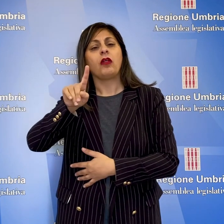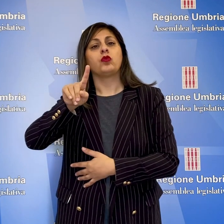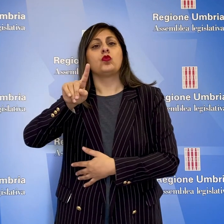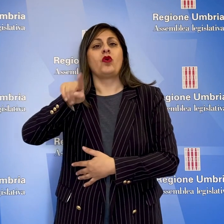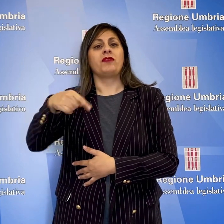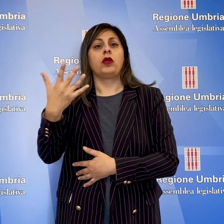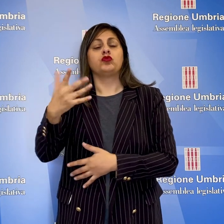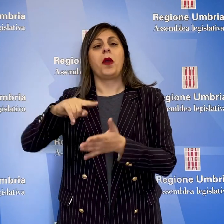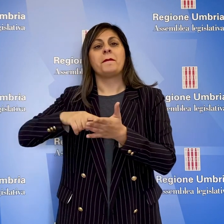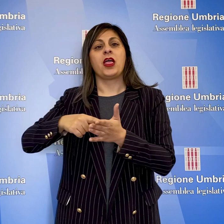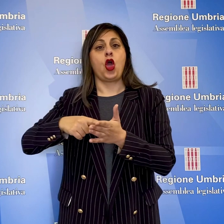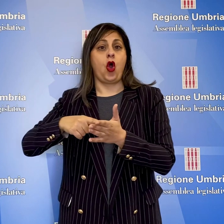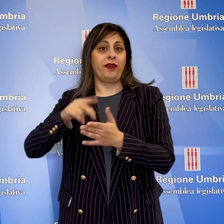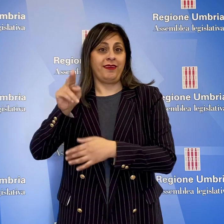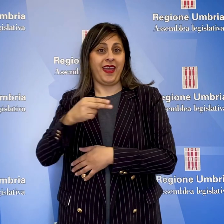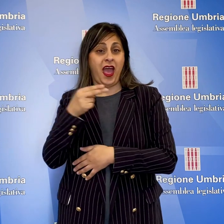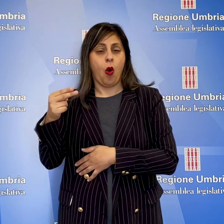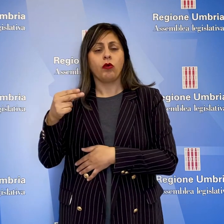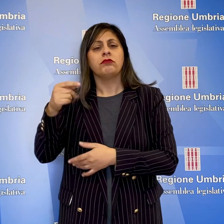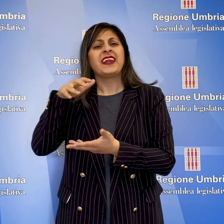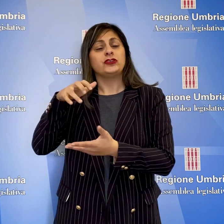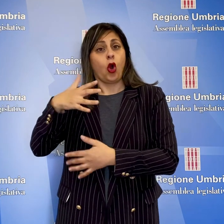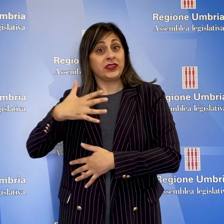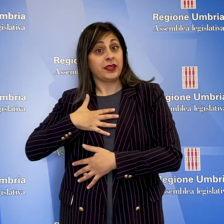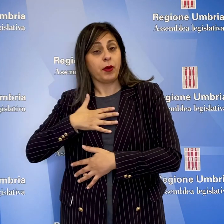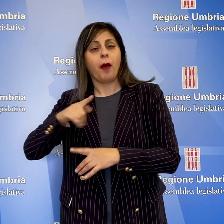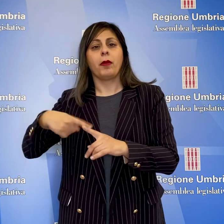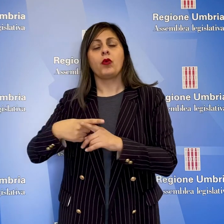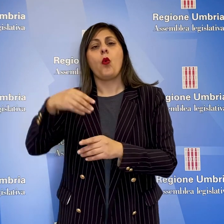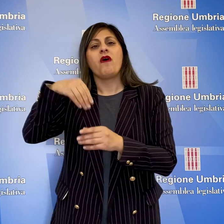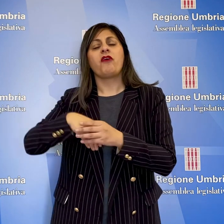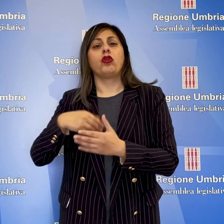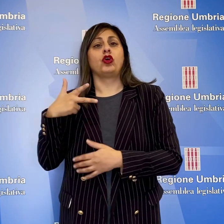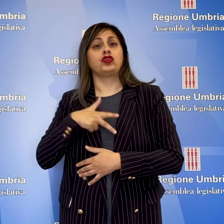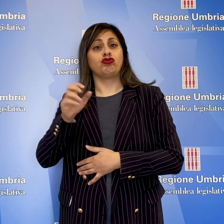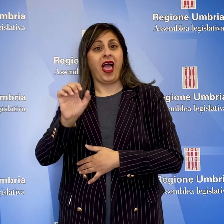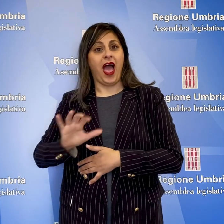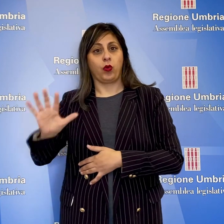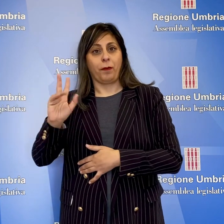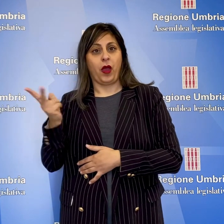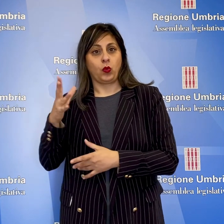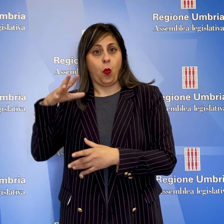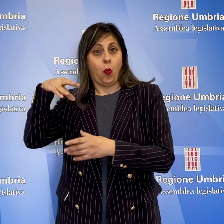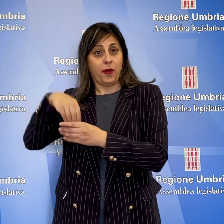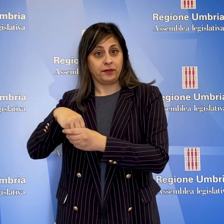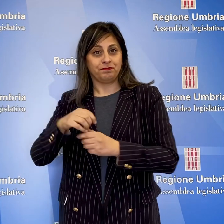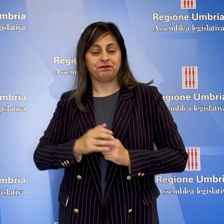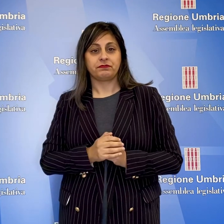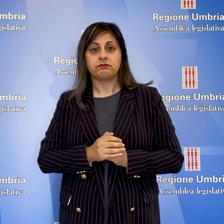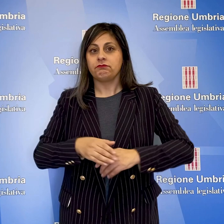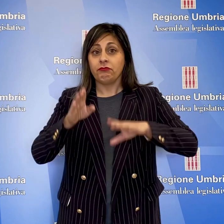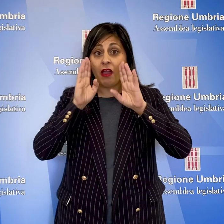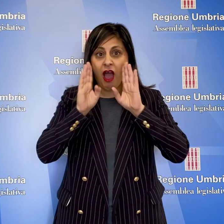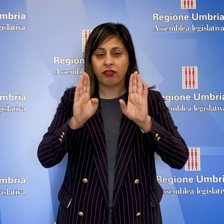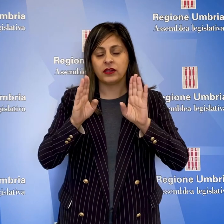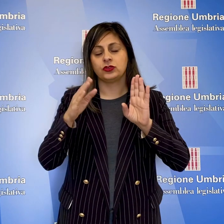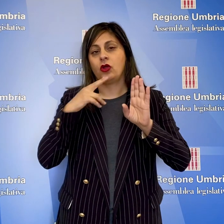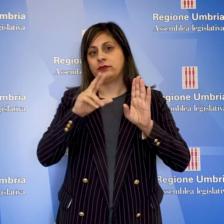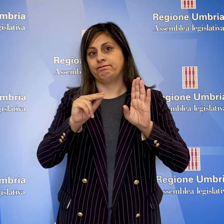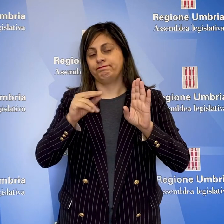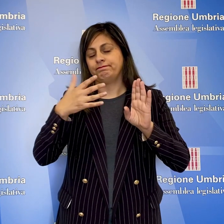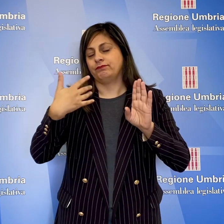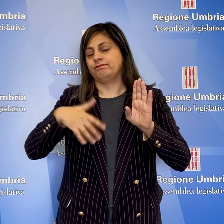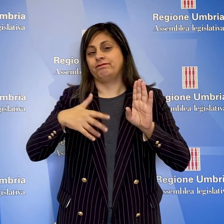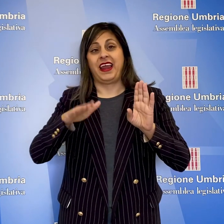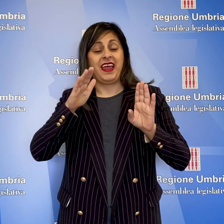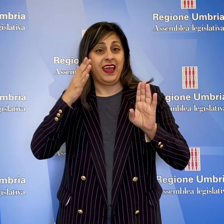41 milioni e mezzo di euro da risorse proprie dal Fondo Sociale Europeo. Quindi massima è stata l'attenzione, ha detto